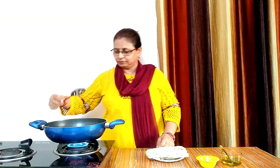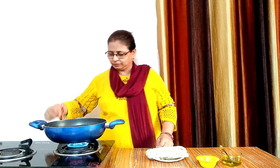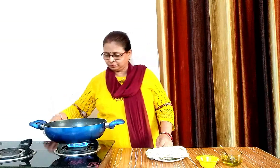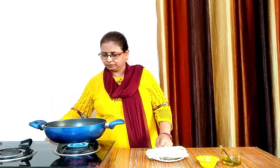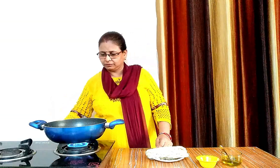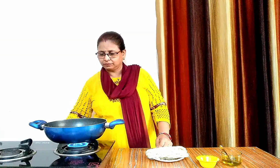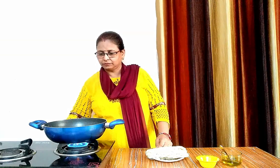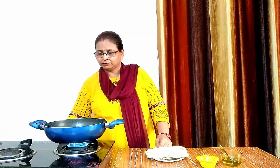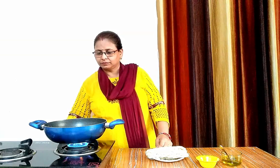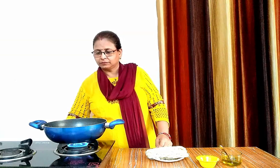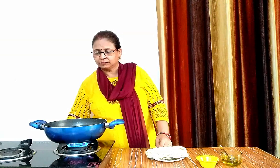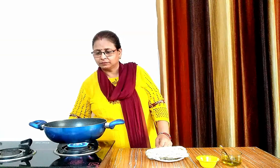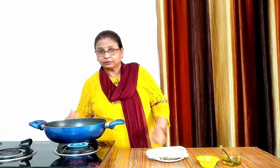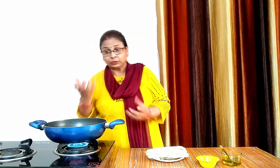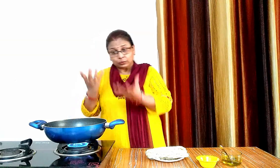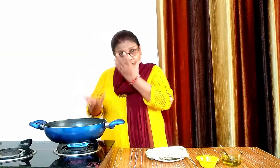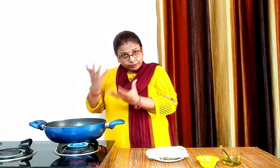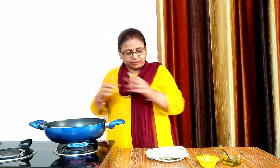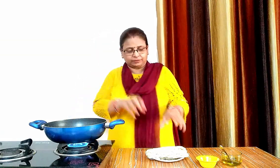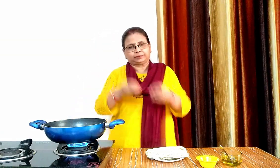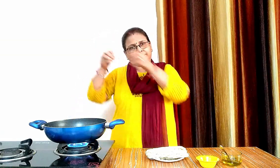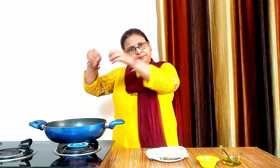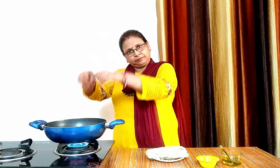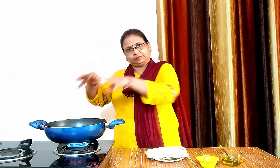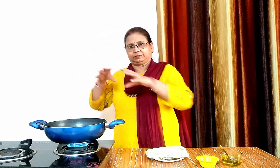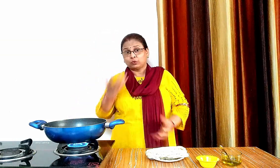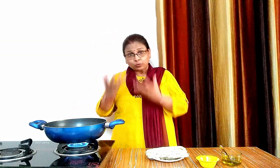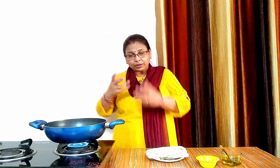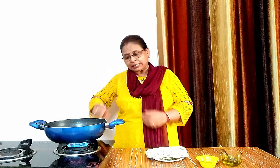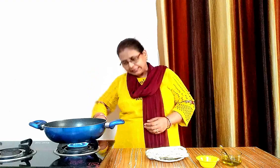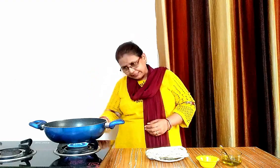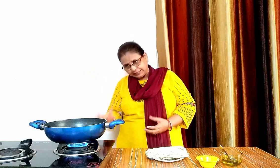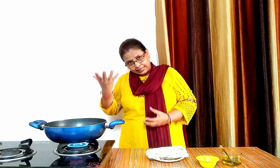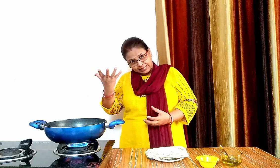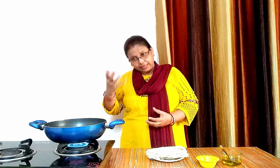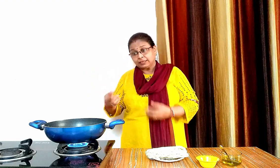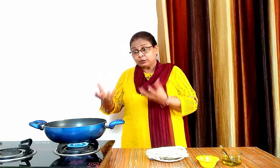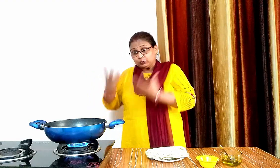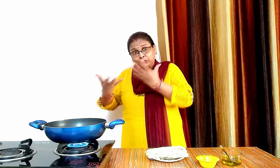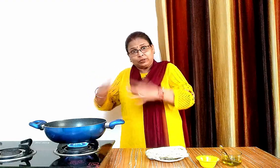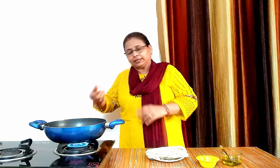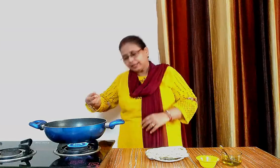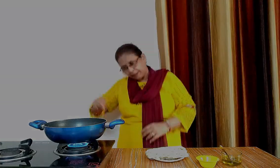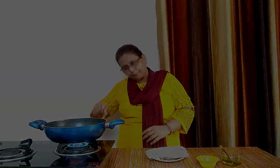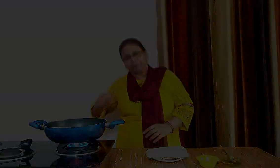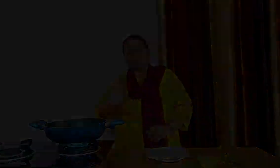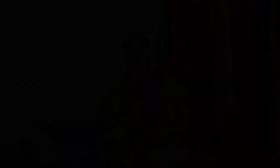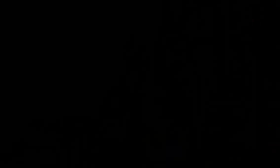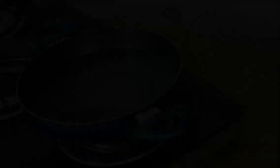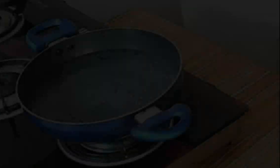जब पानी अच्छे से बॉल हो जाए तब इसमें नूडल्स चाल देंगे पहले तेज आज पर पानी को बॉल कर लेंगे और फिर जब पानी बॉल